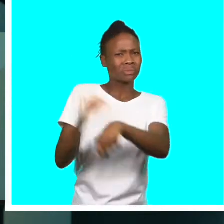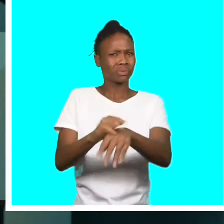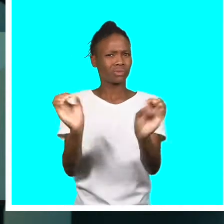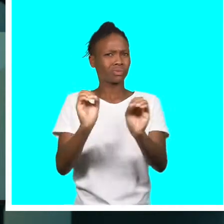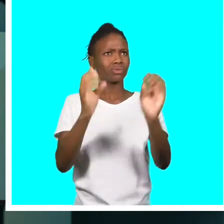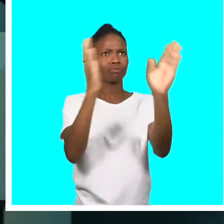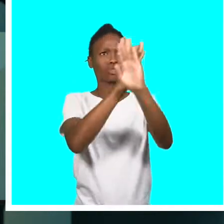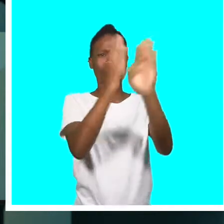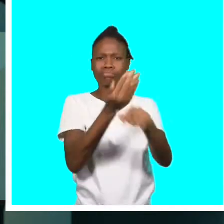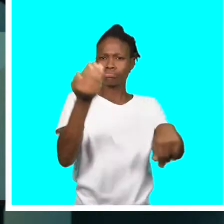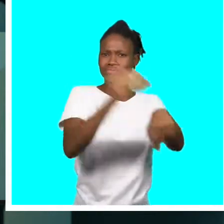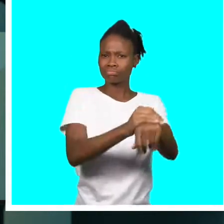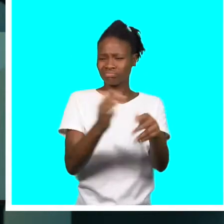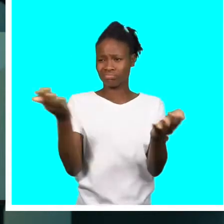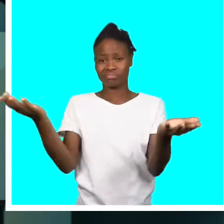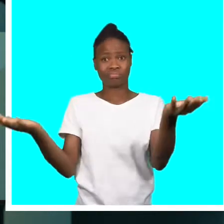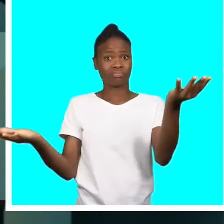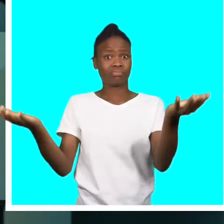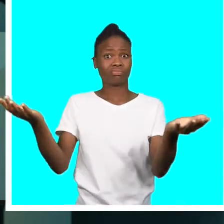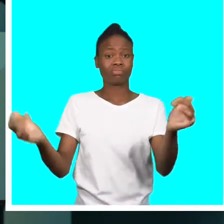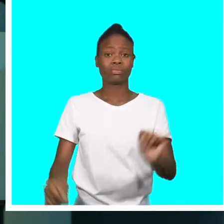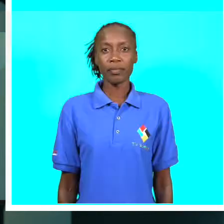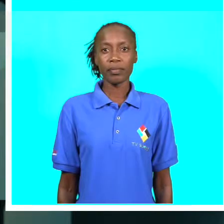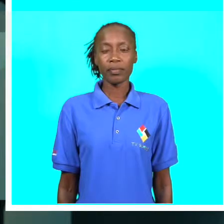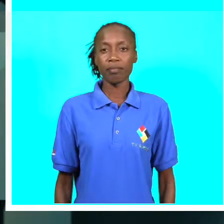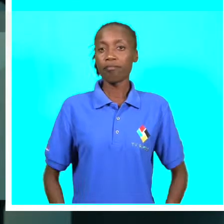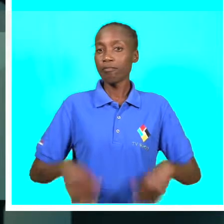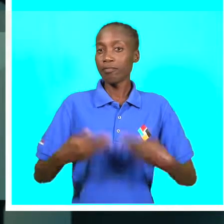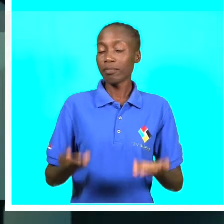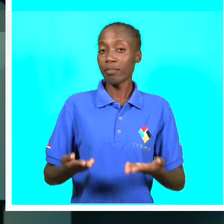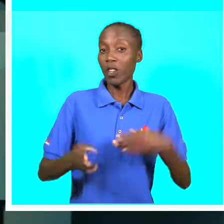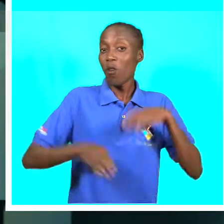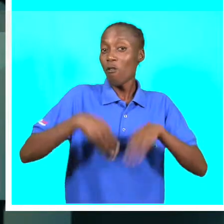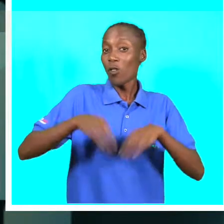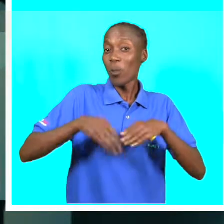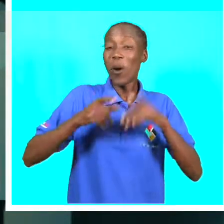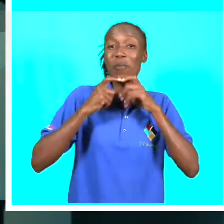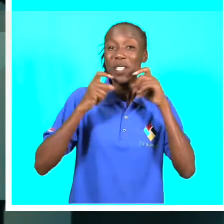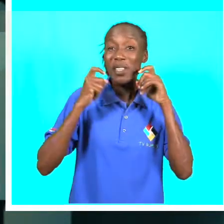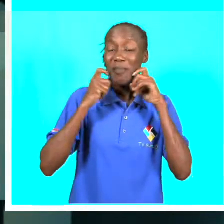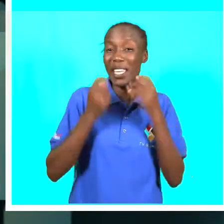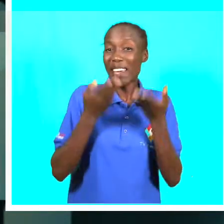o futebol nacional com o estrangeiro. O futebol aqui em Moçambique é um futebol,